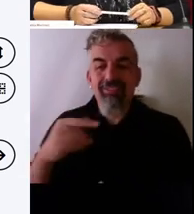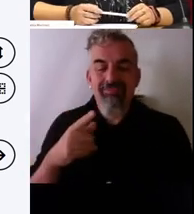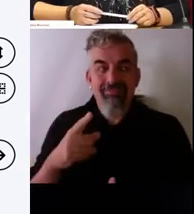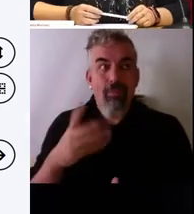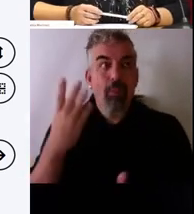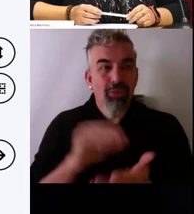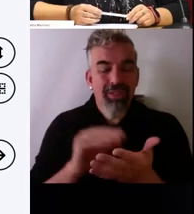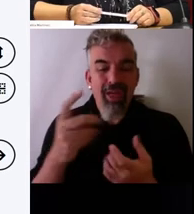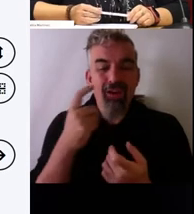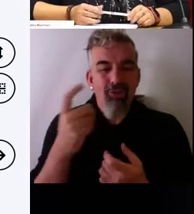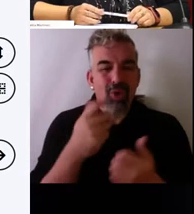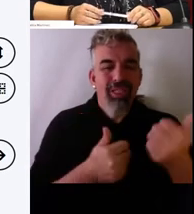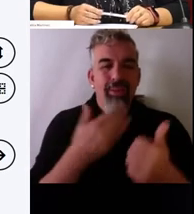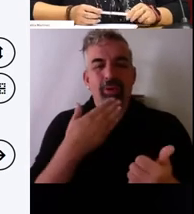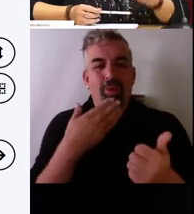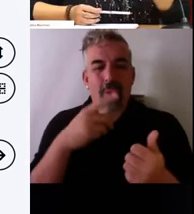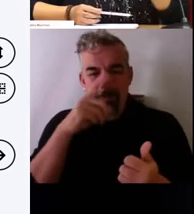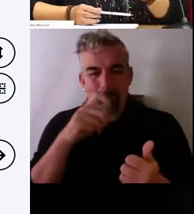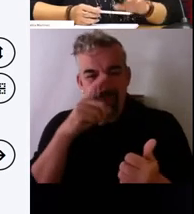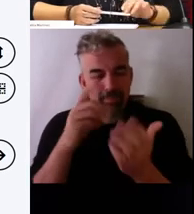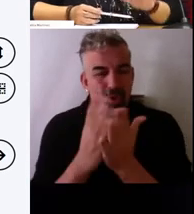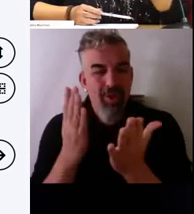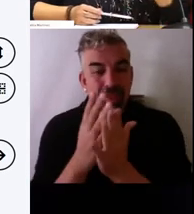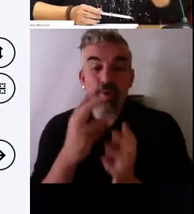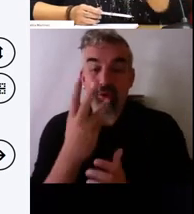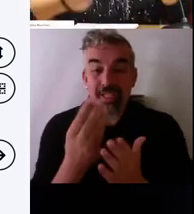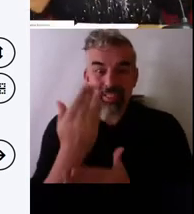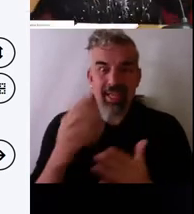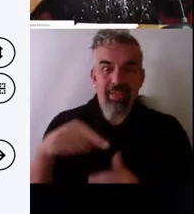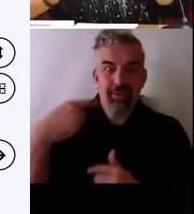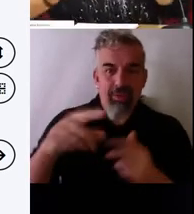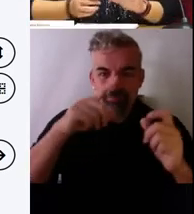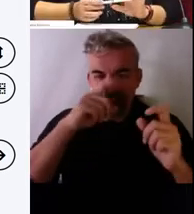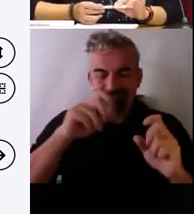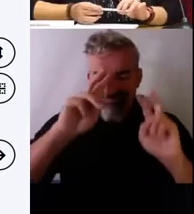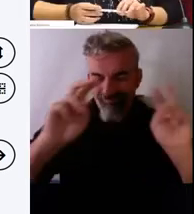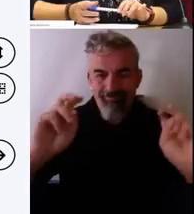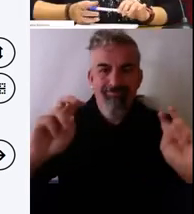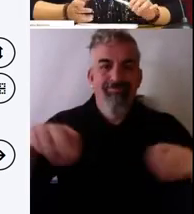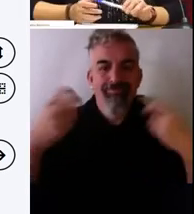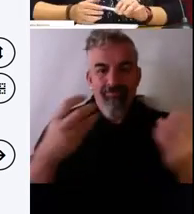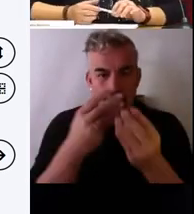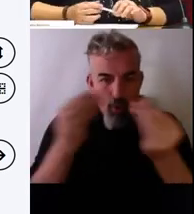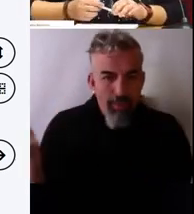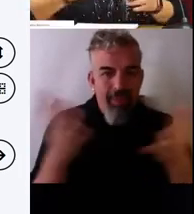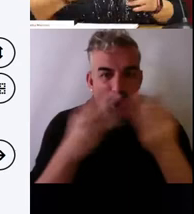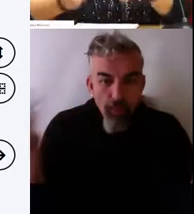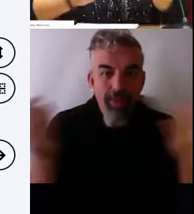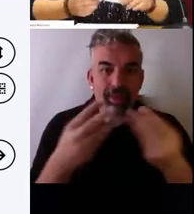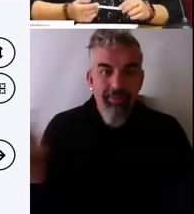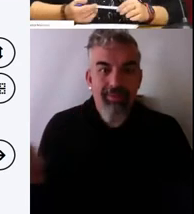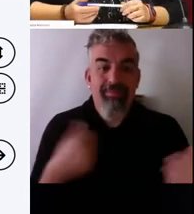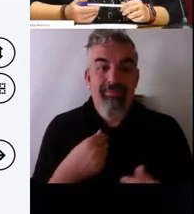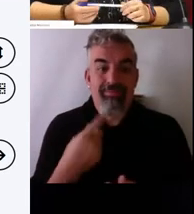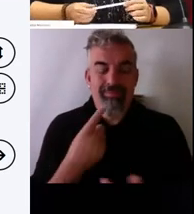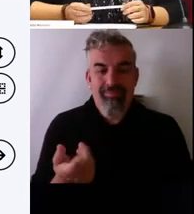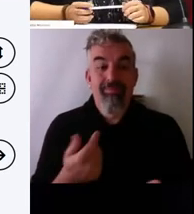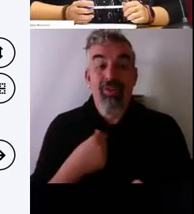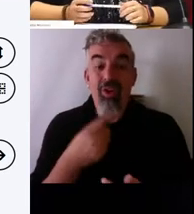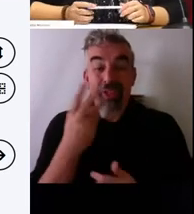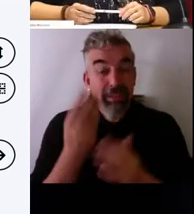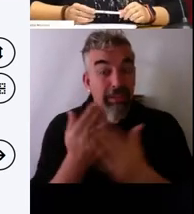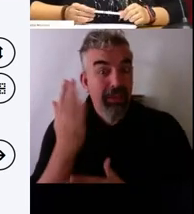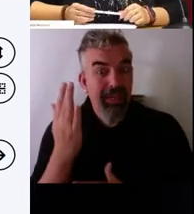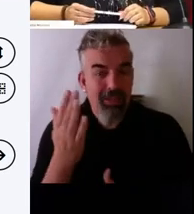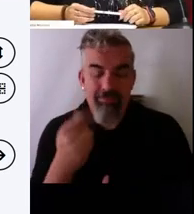y que a los tres días resetea, con suerte que le quede tres días la información. Yo diría la media hora ha reseteado.